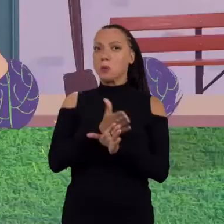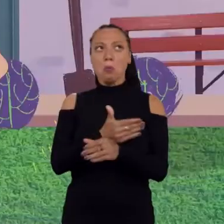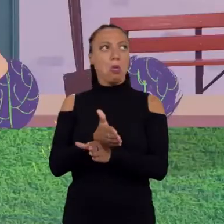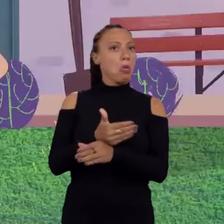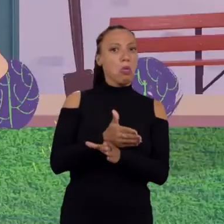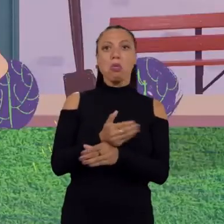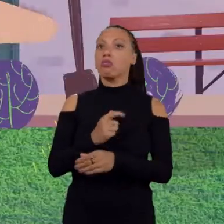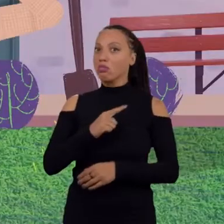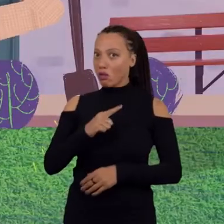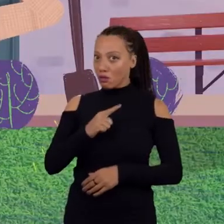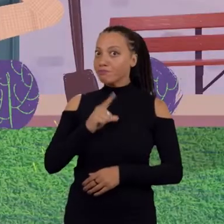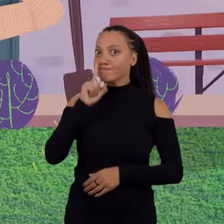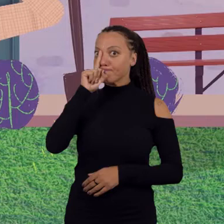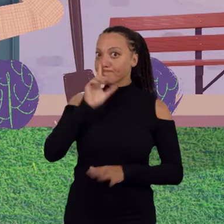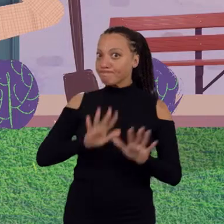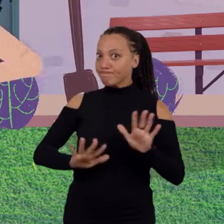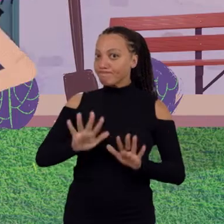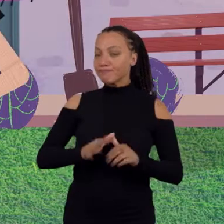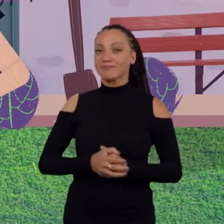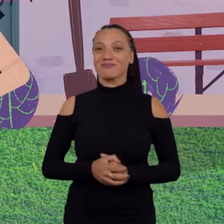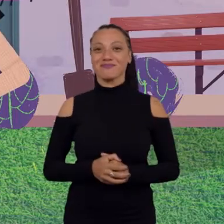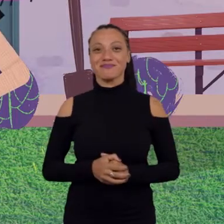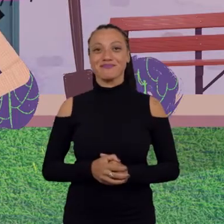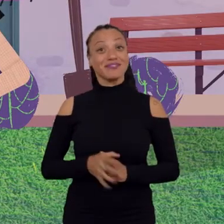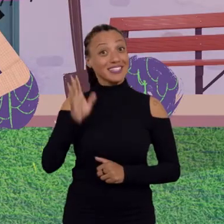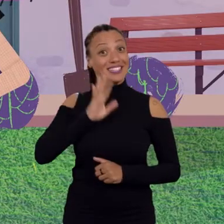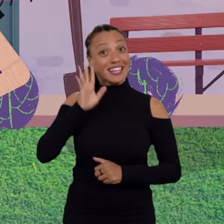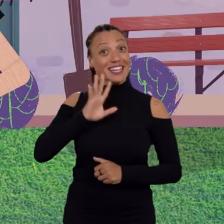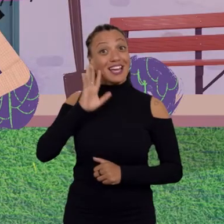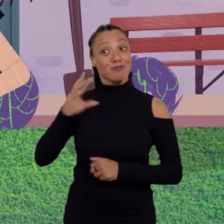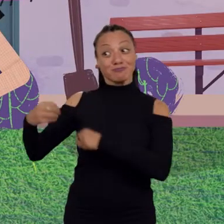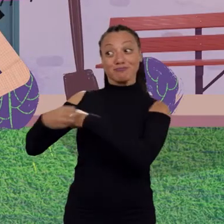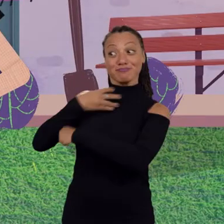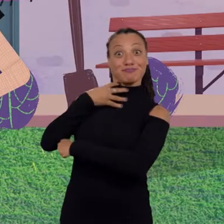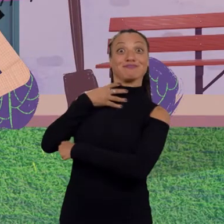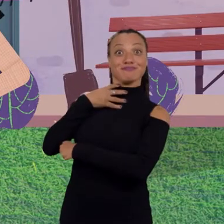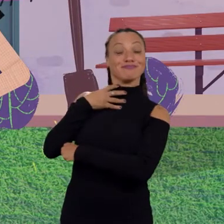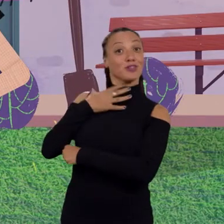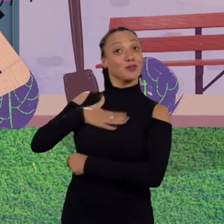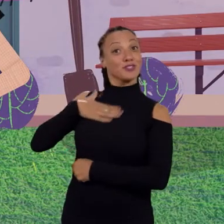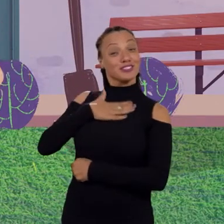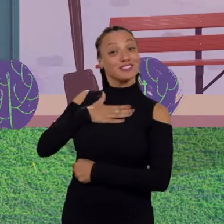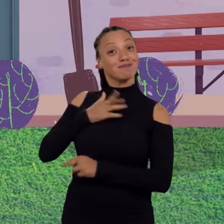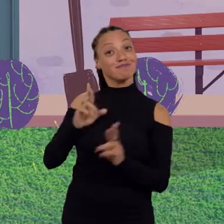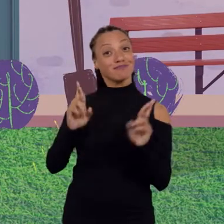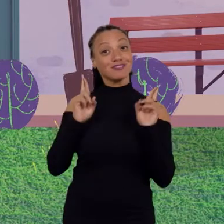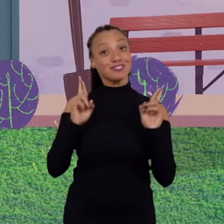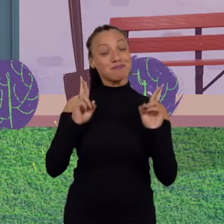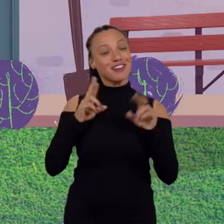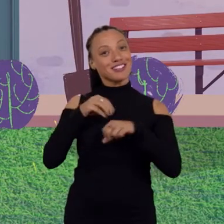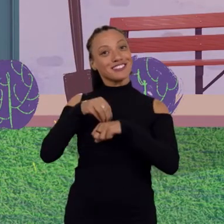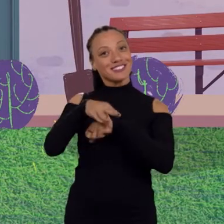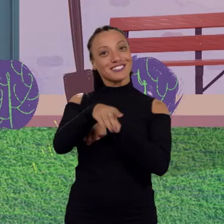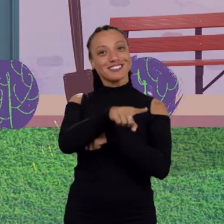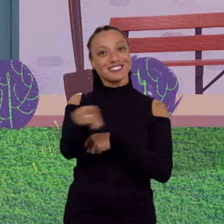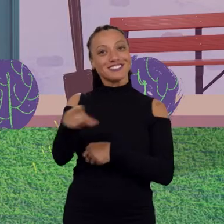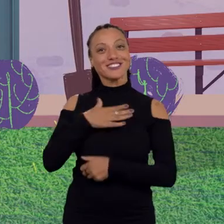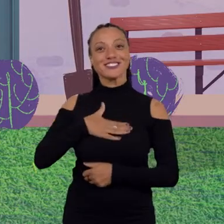aí. E cara, eu adorei a conversa. Acho que eles me deram um monte de dicas legais. Eu espero que vocês curtam também.